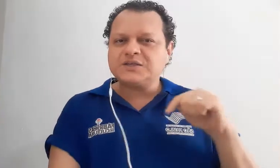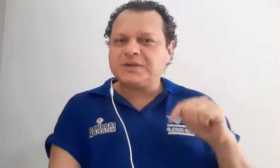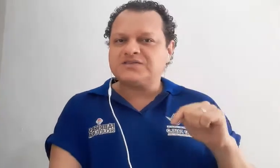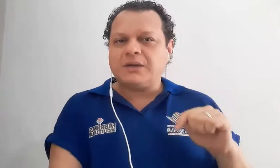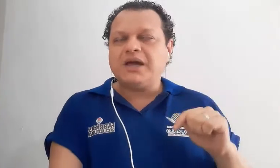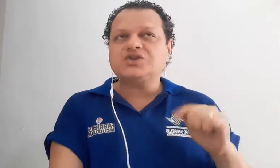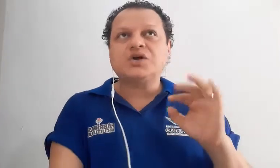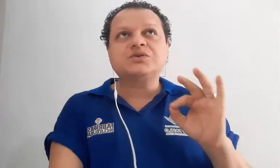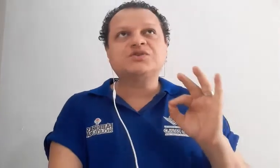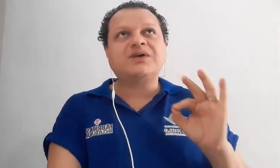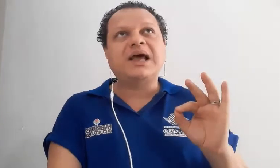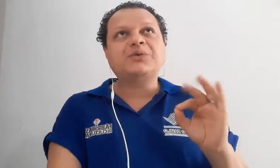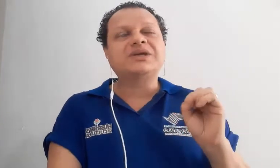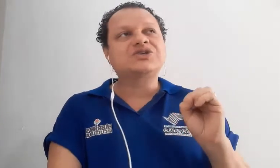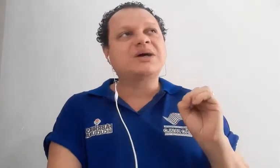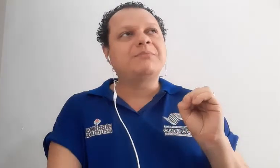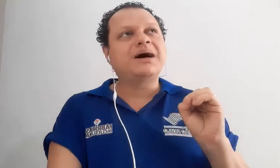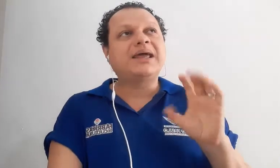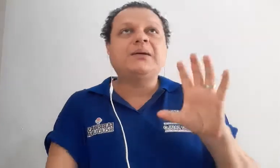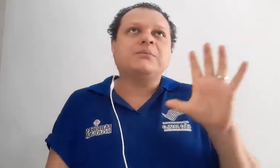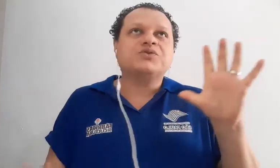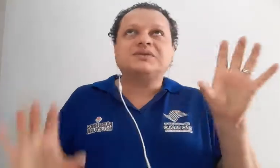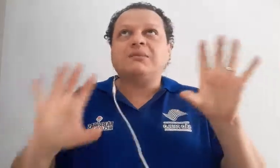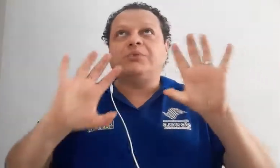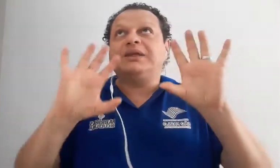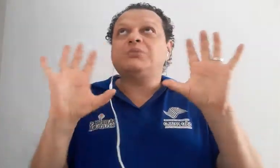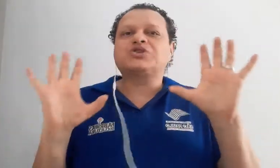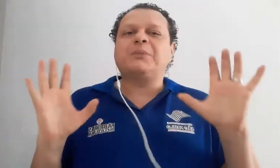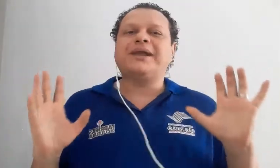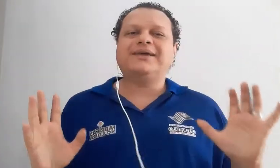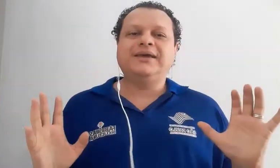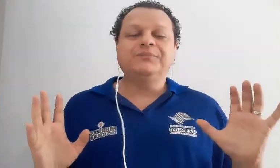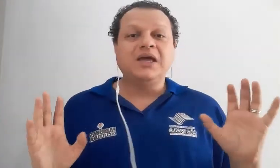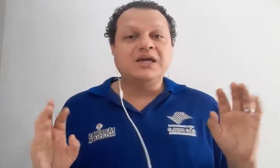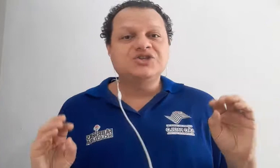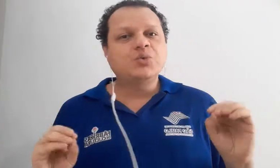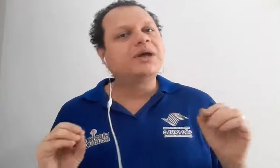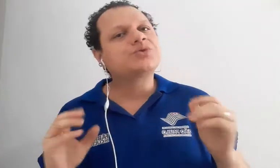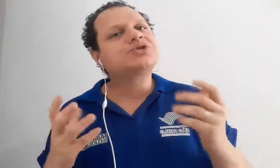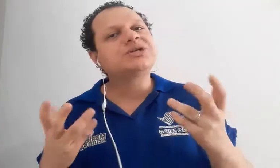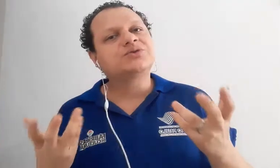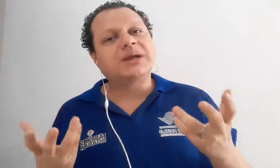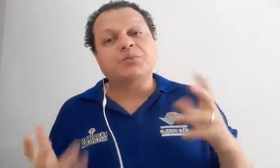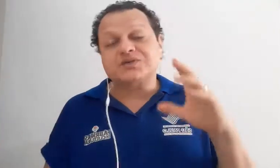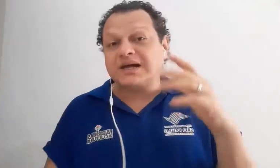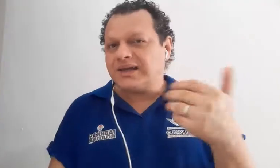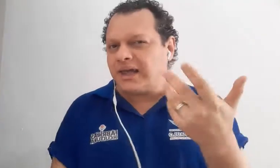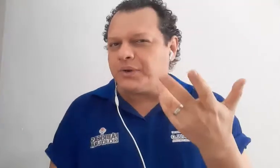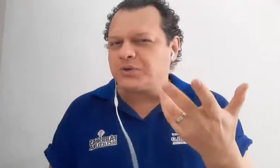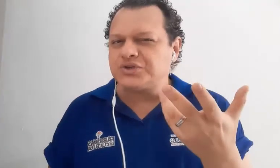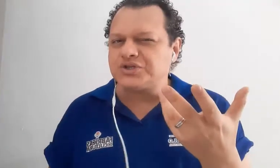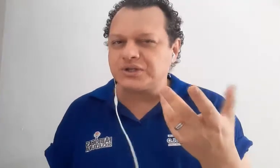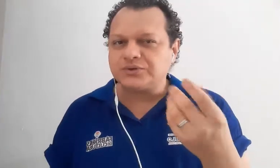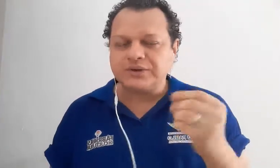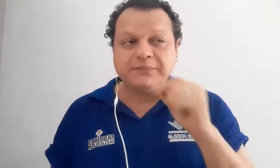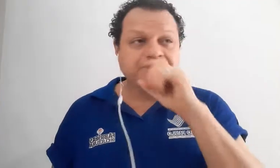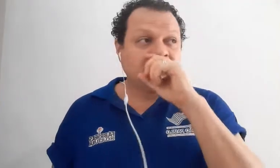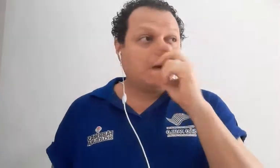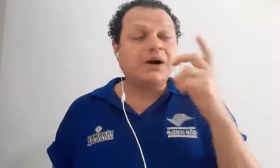especificamente, nós vamos falar o que chamaremos, né, podemos chamar aqui de o erudito na música. O que que é o erudito, né? É uma